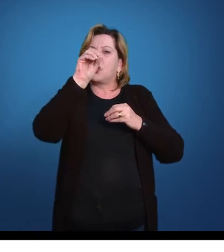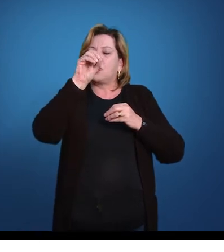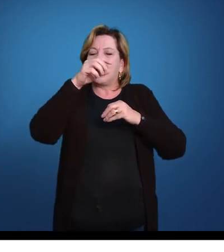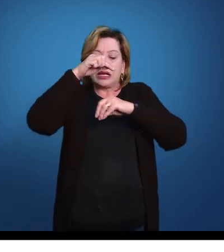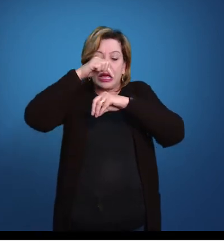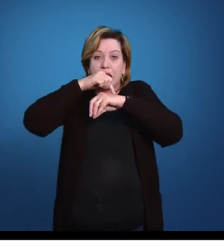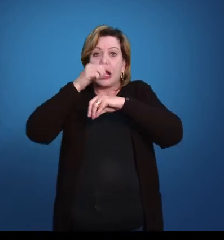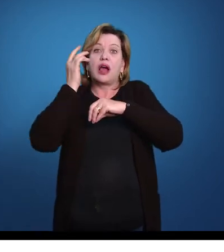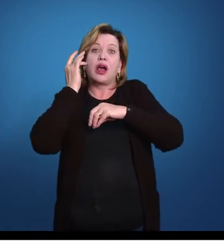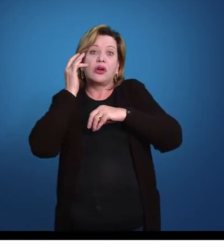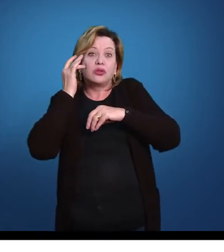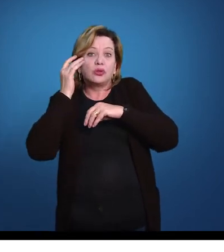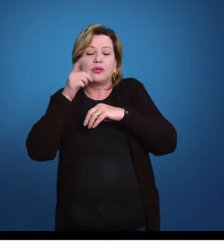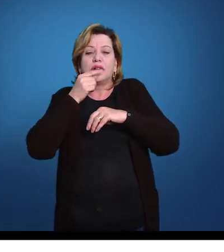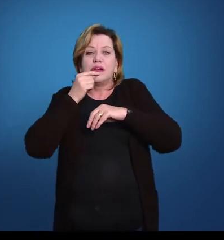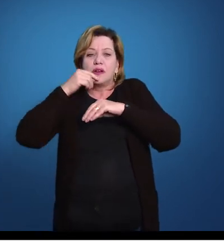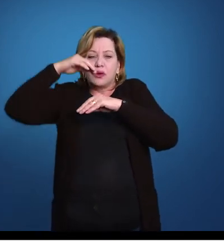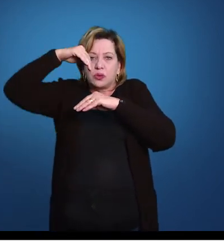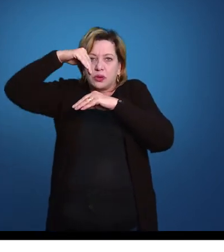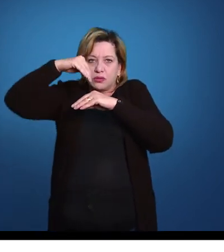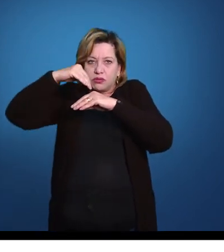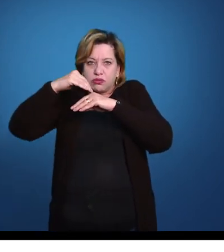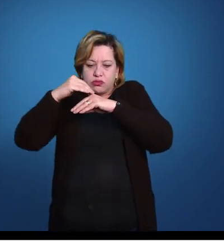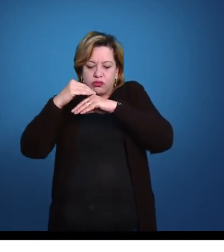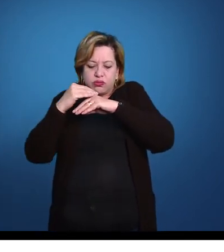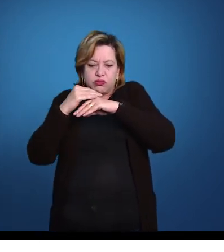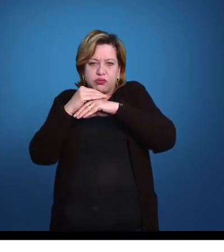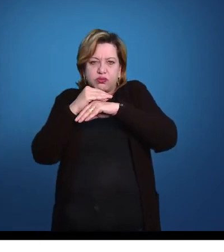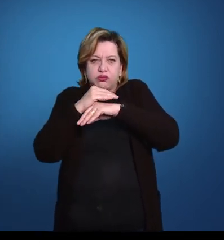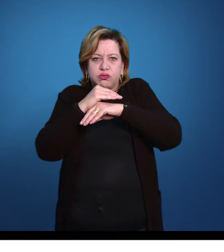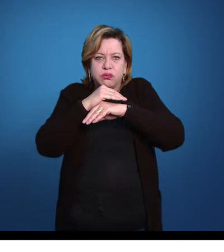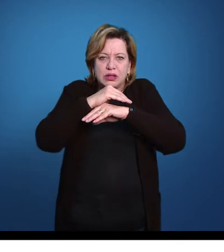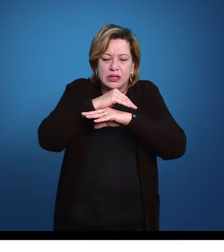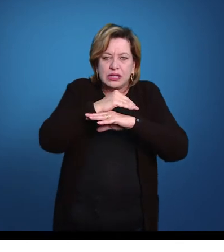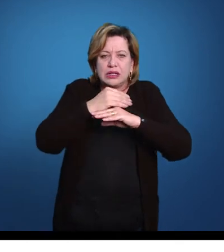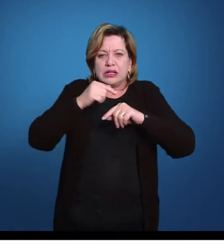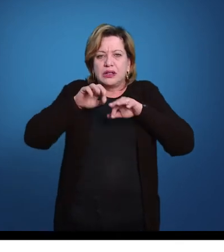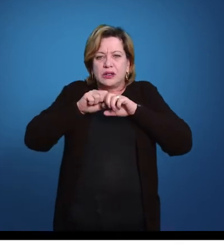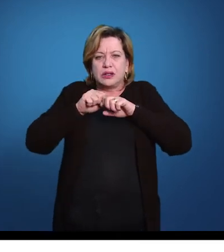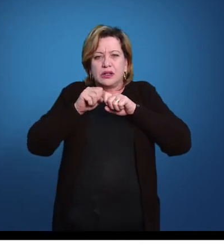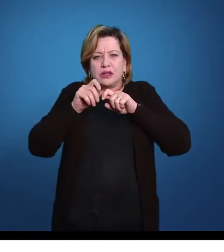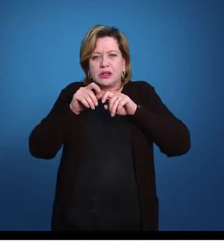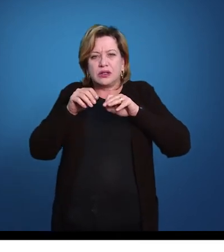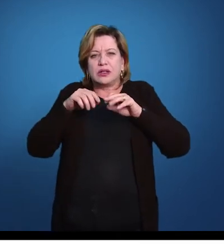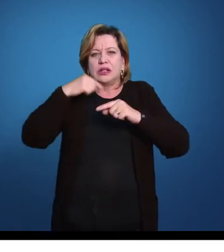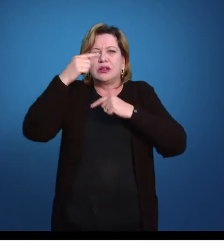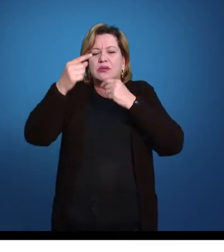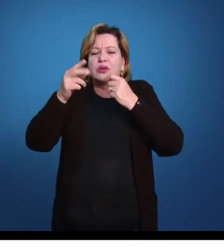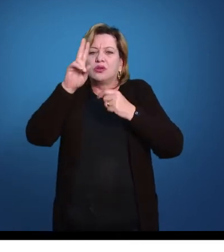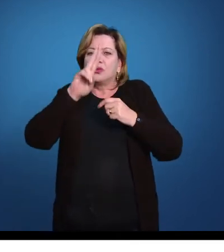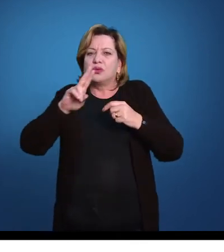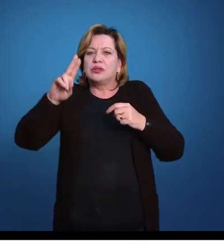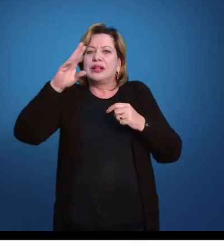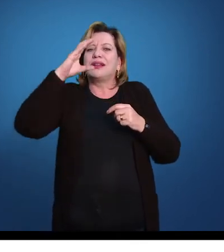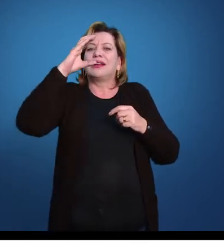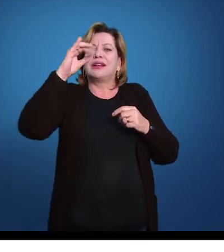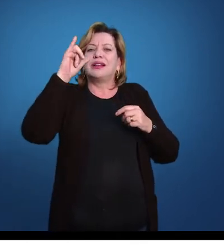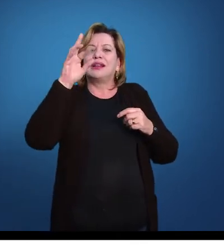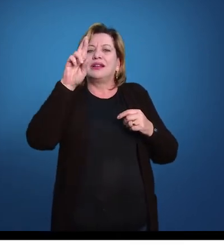água entra por esse madre porito, corre pelo canal pétreo, e vai para o canal circular, está ao redor da boca desse animal.